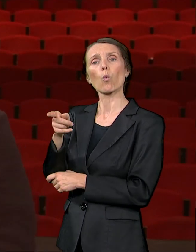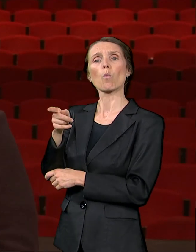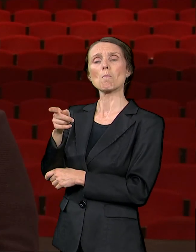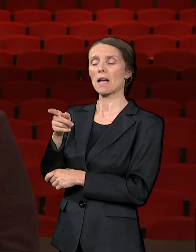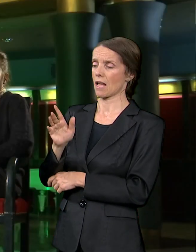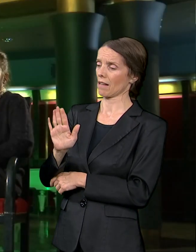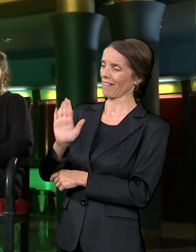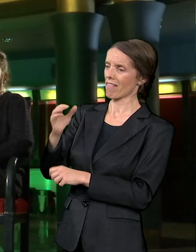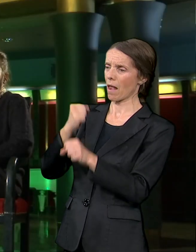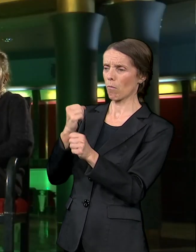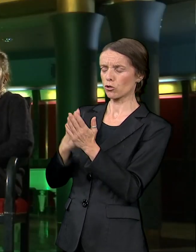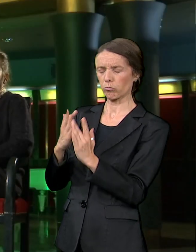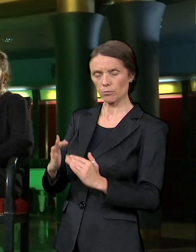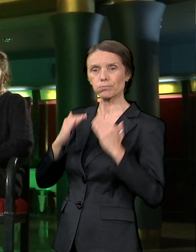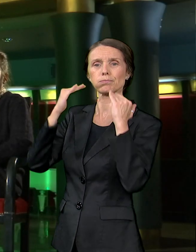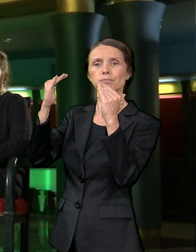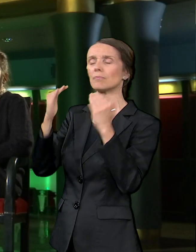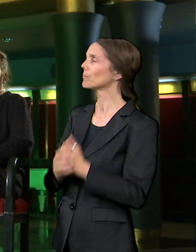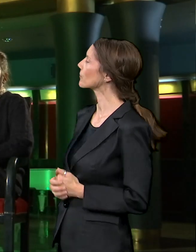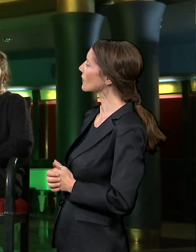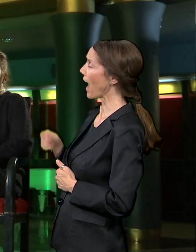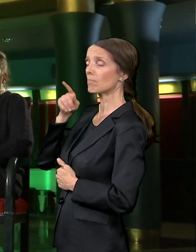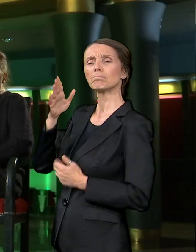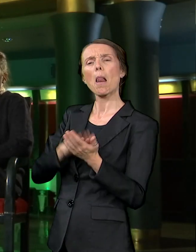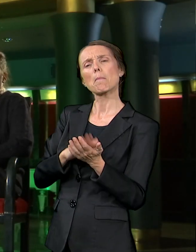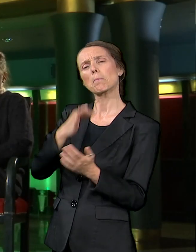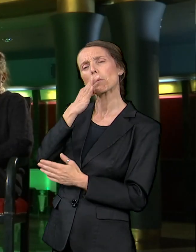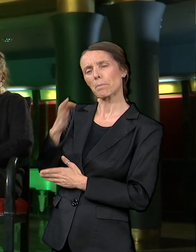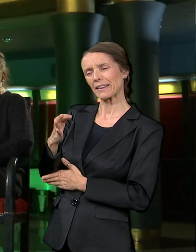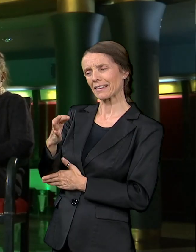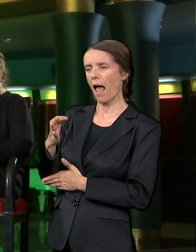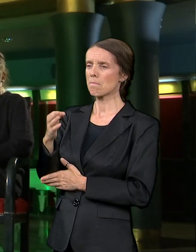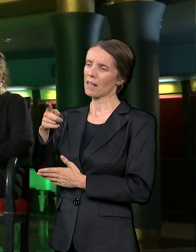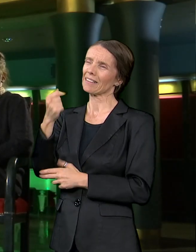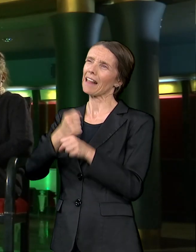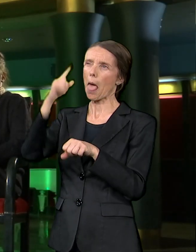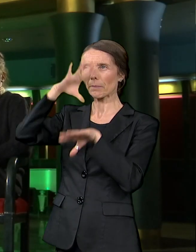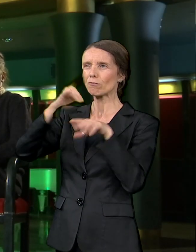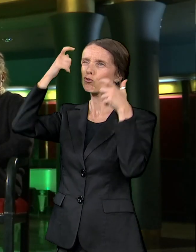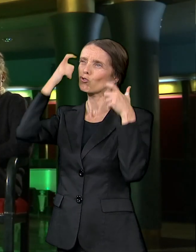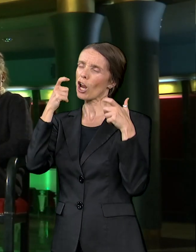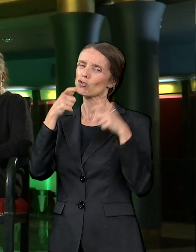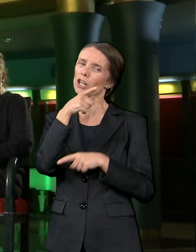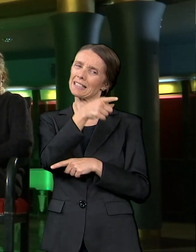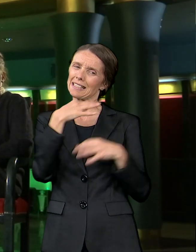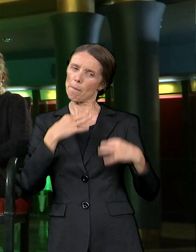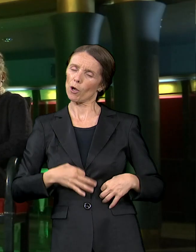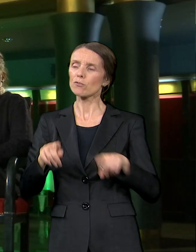vrha. Koji biste šešir sebi napravili, a koji profesorki? Uh, pa profesorki